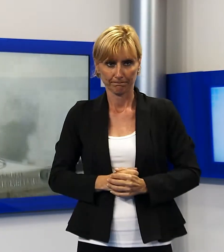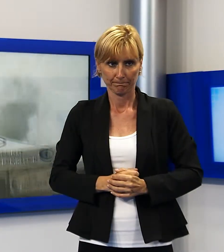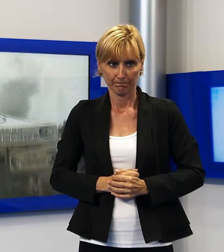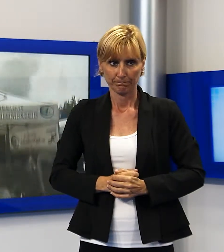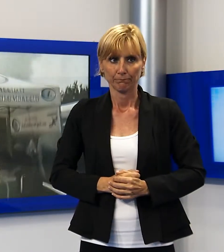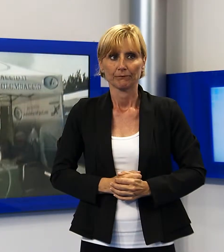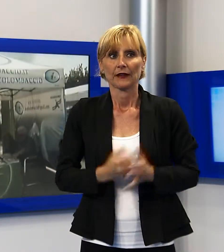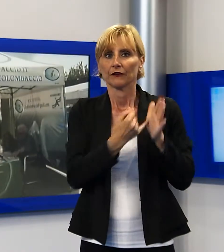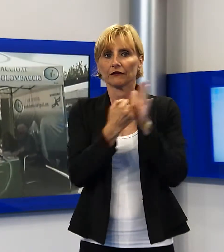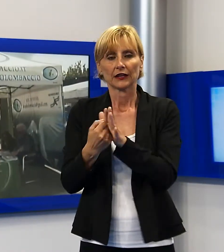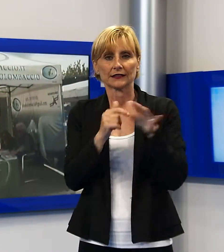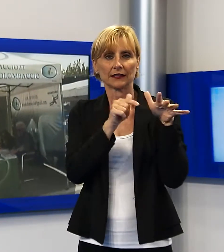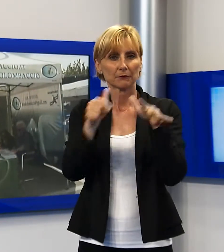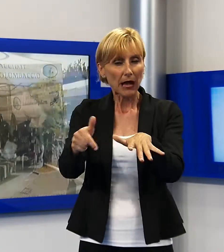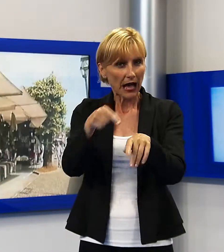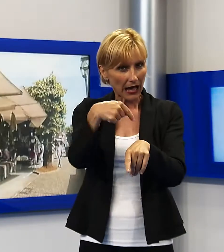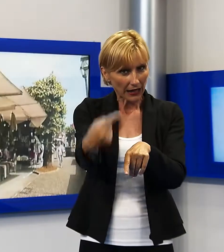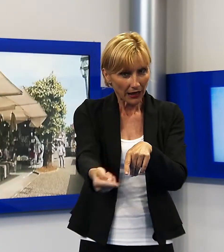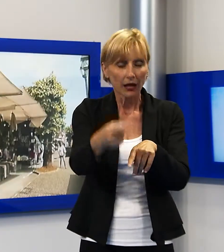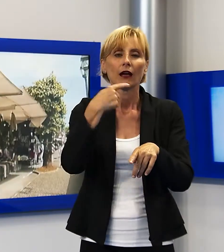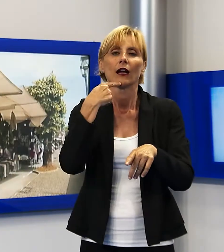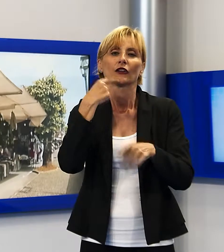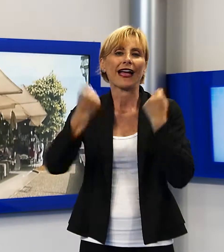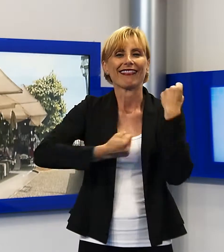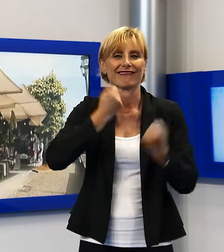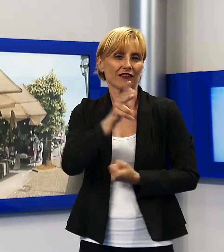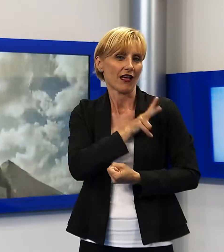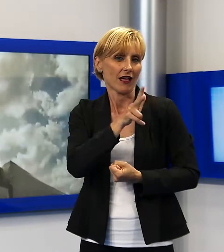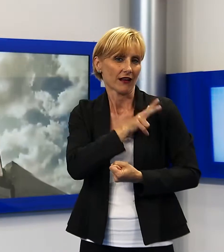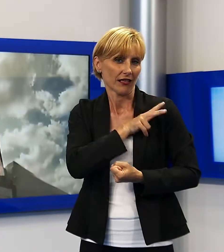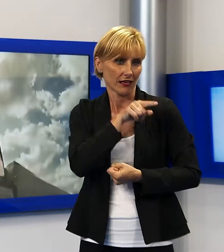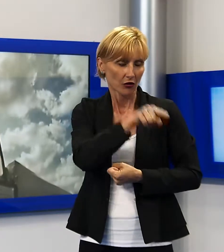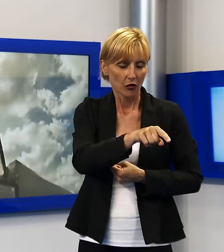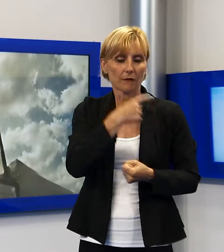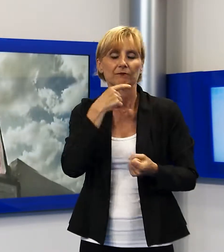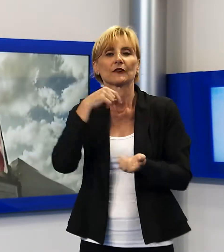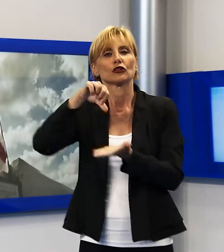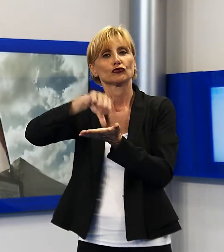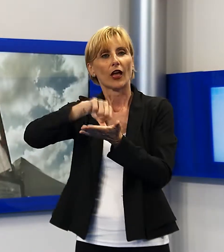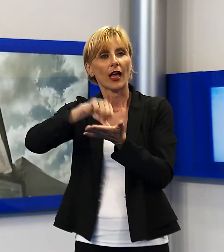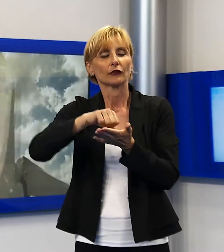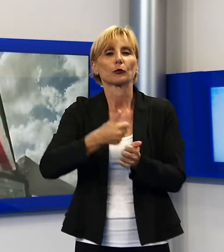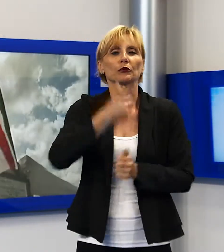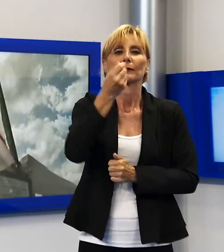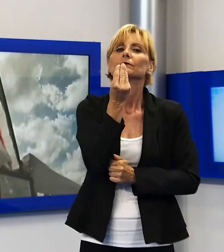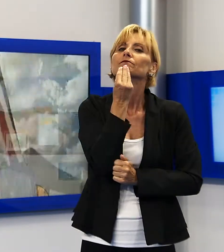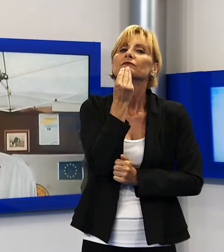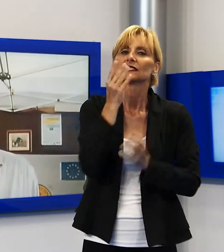attività a Pieve Fosciana. Mentre il Centro Storico Garfagnana ha ospitato due giornate dedicate al cibo in strada, dal titolo In Cammin